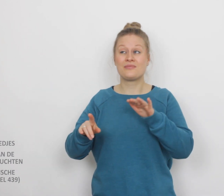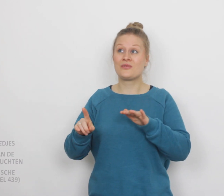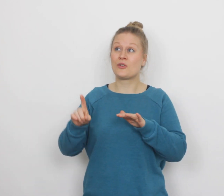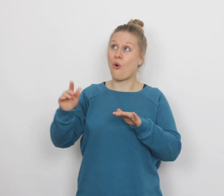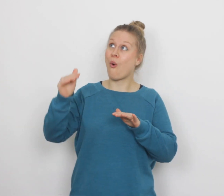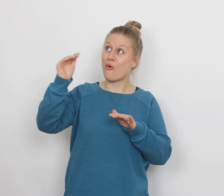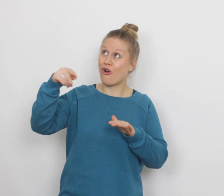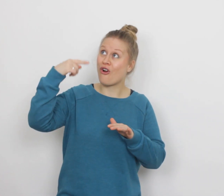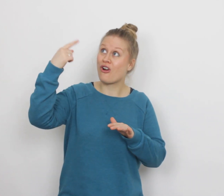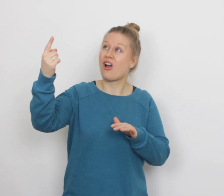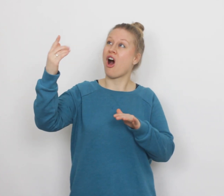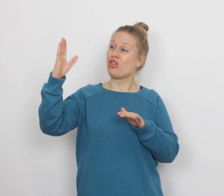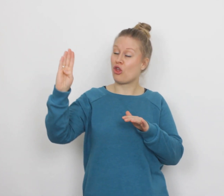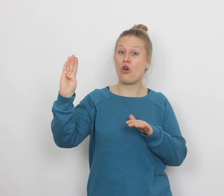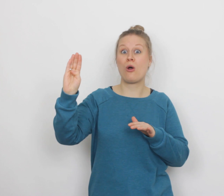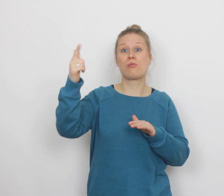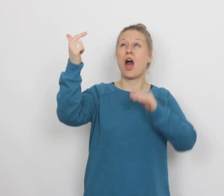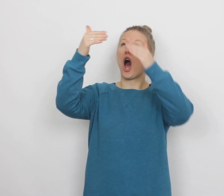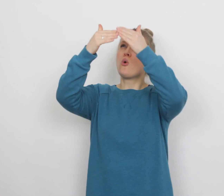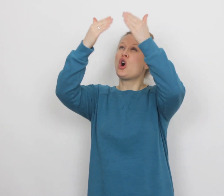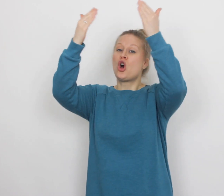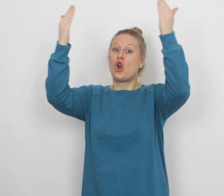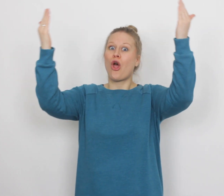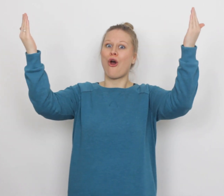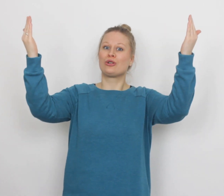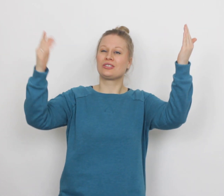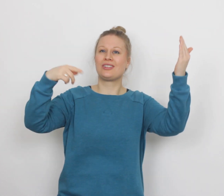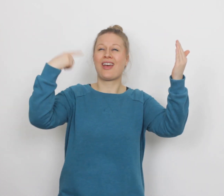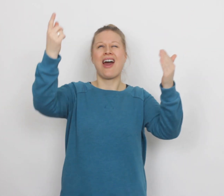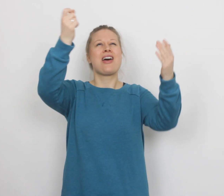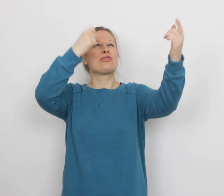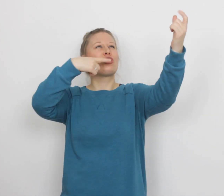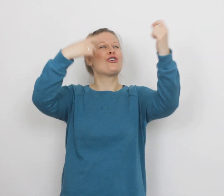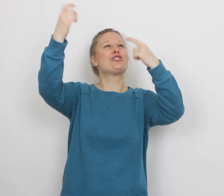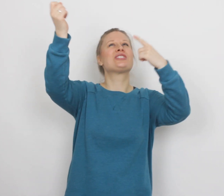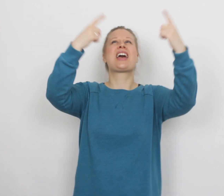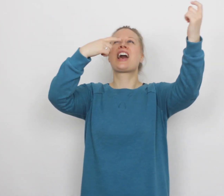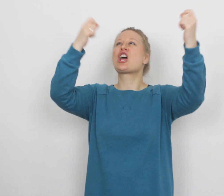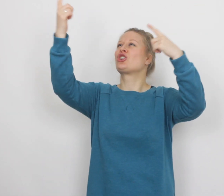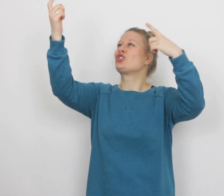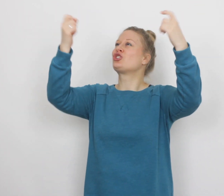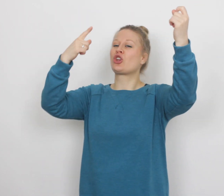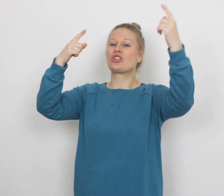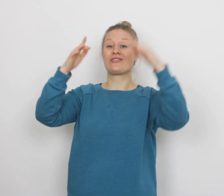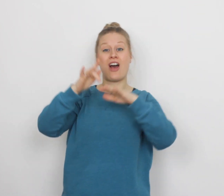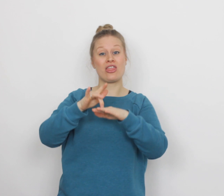Hoger dan de blauwe luchten en de sterretjes van